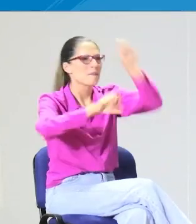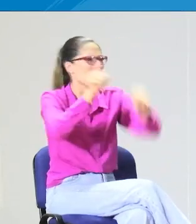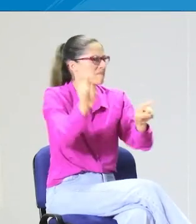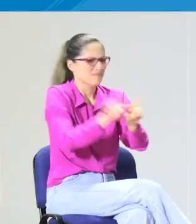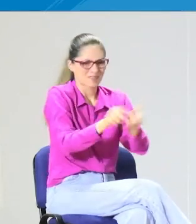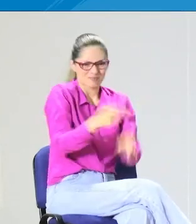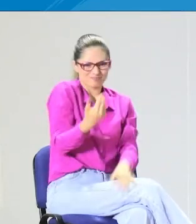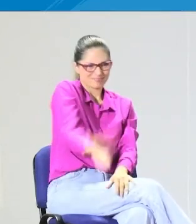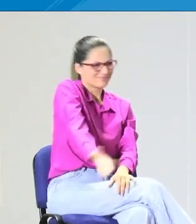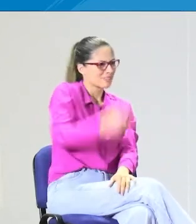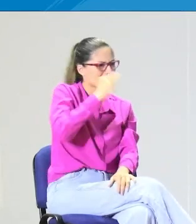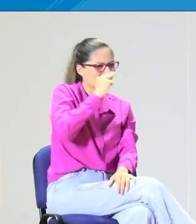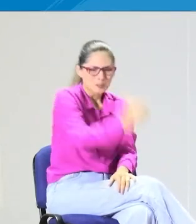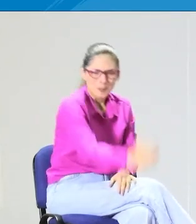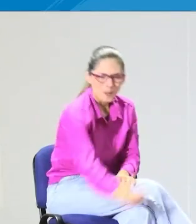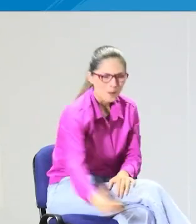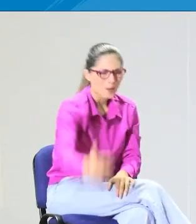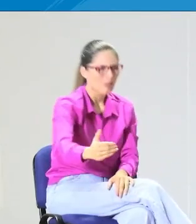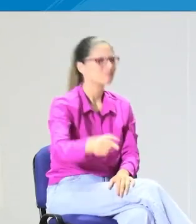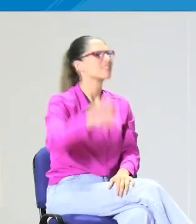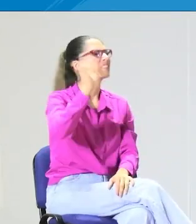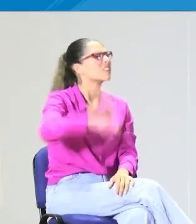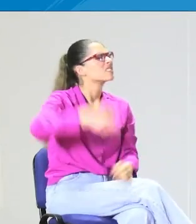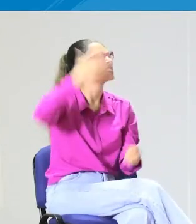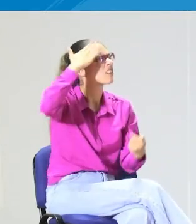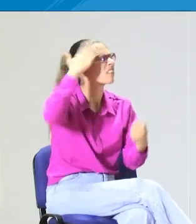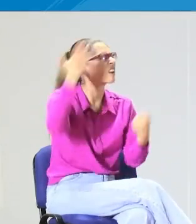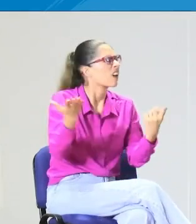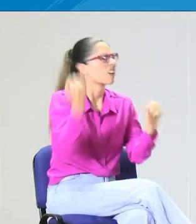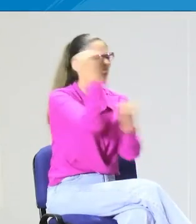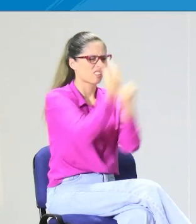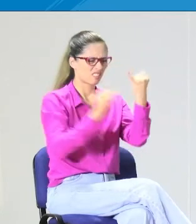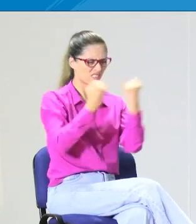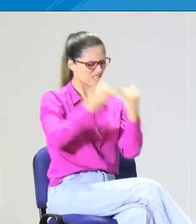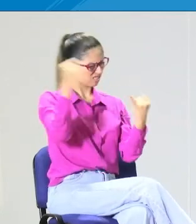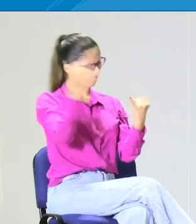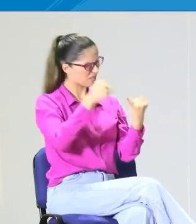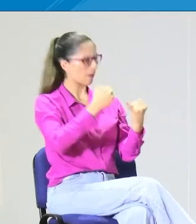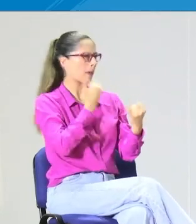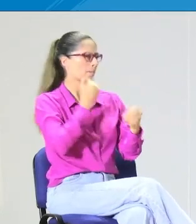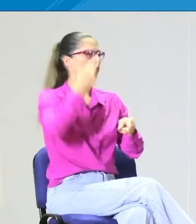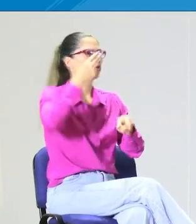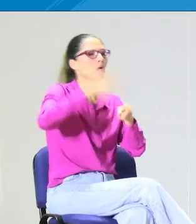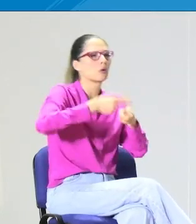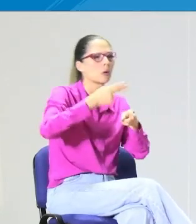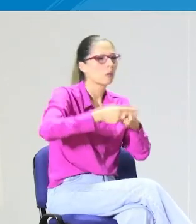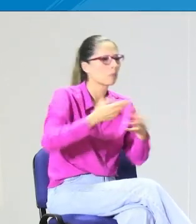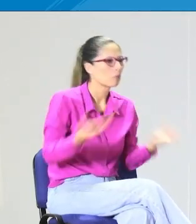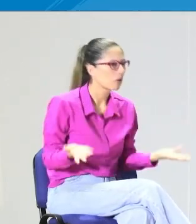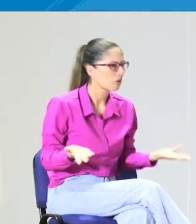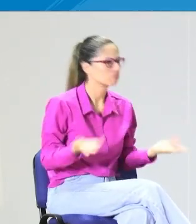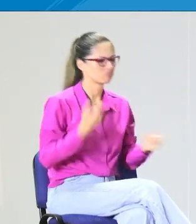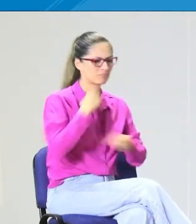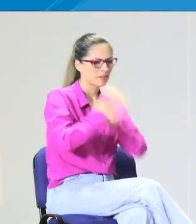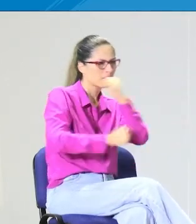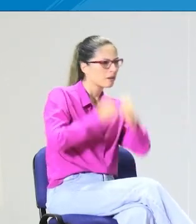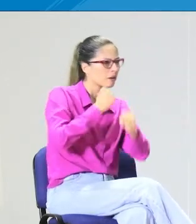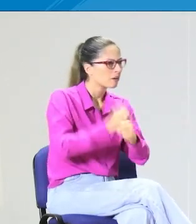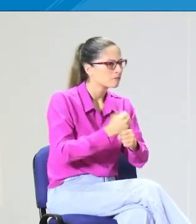interactuar con el mundo, a adquirir diferentes estímulos por parte de su espacio,